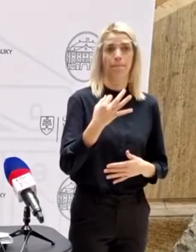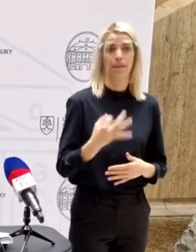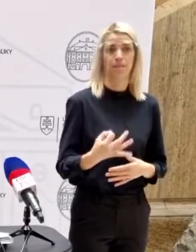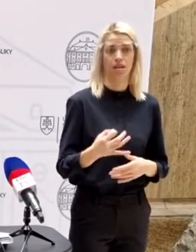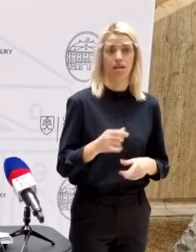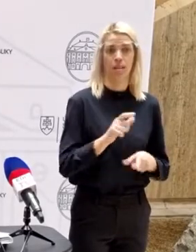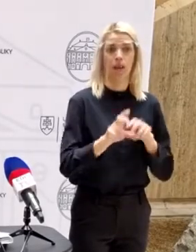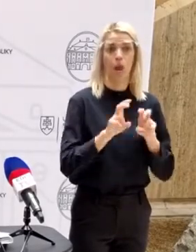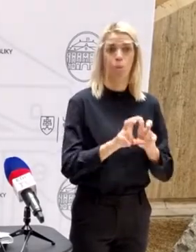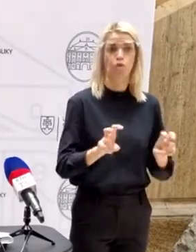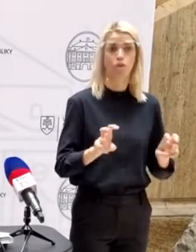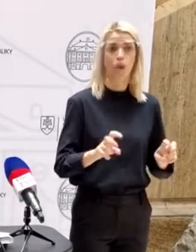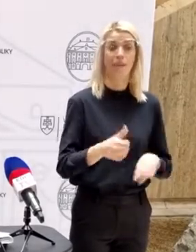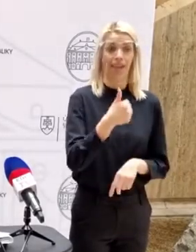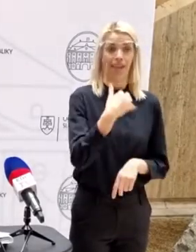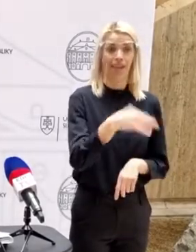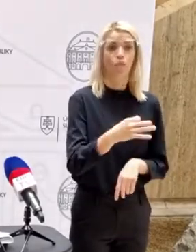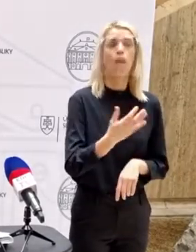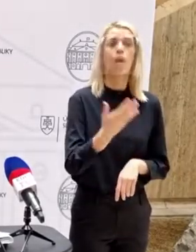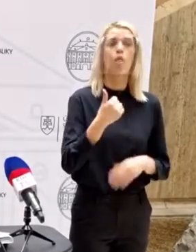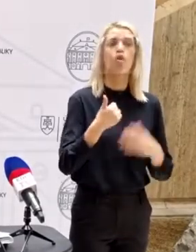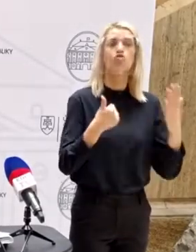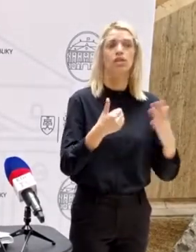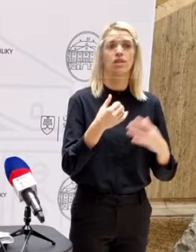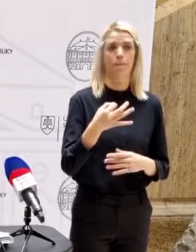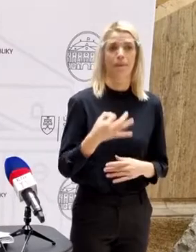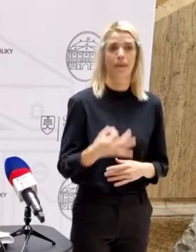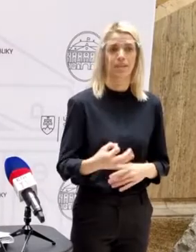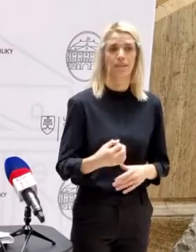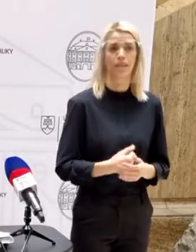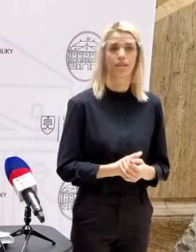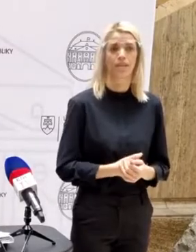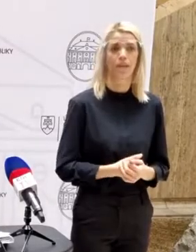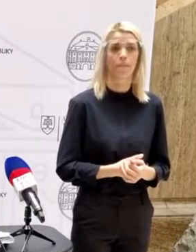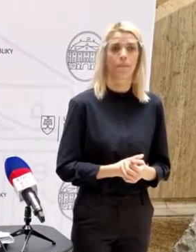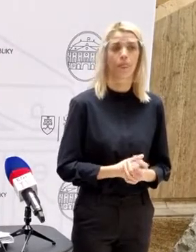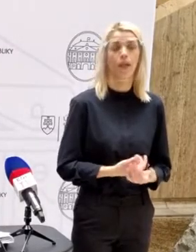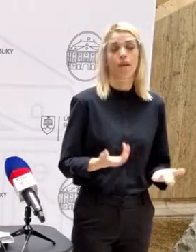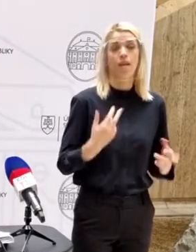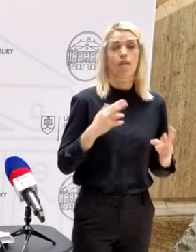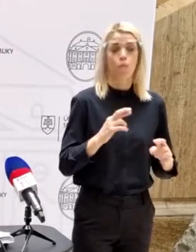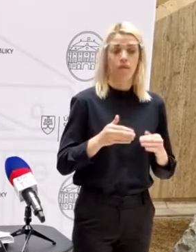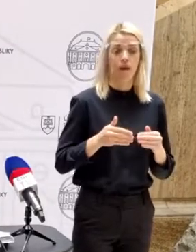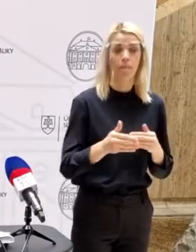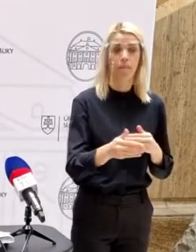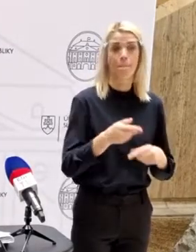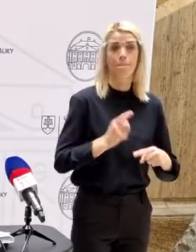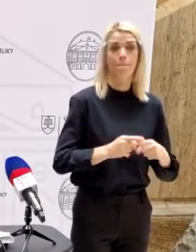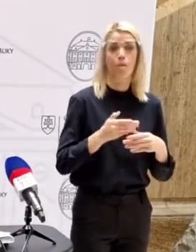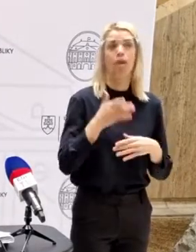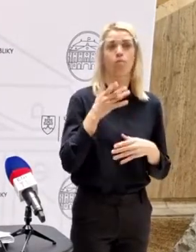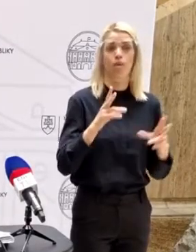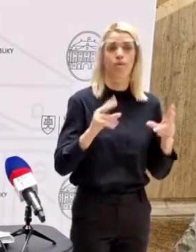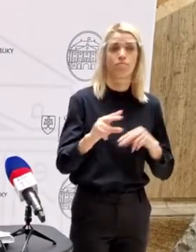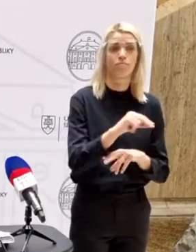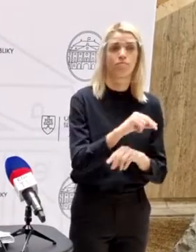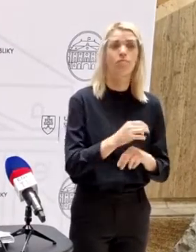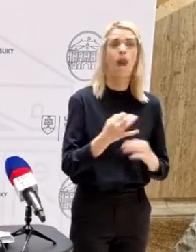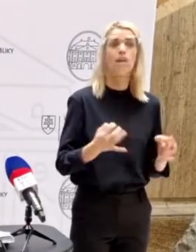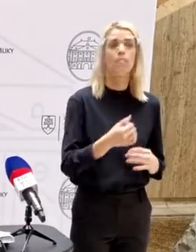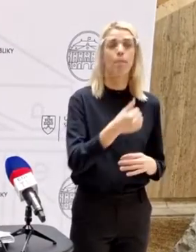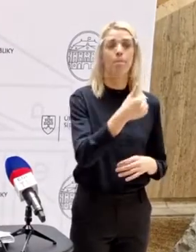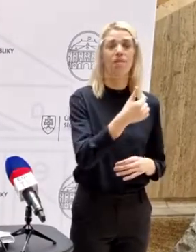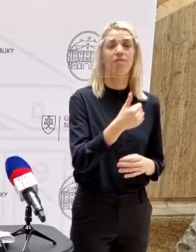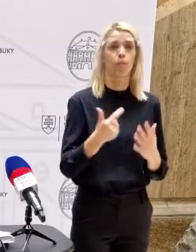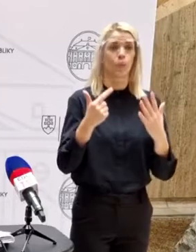a to individuálne bolo 6%. Ja verím, že v nasledujúci pôrok budeme o tom debatovať, aby k tomu prvému 7., kedy